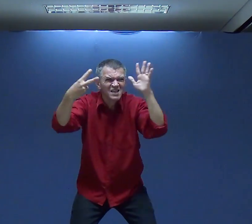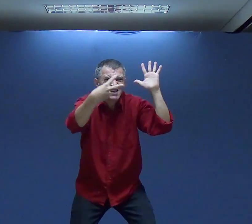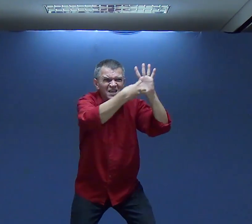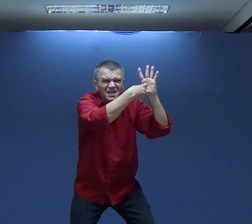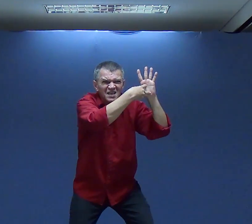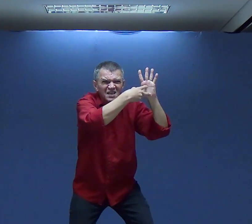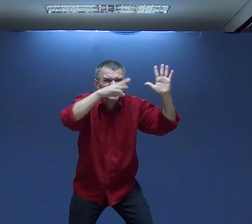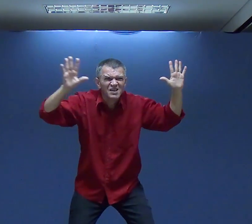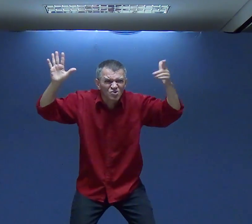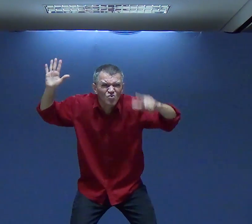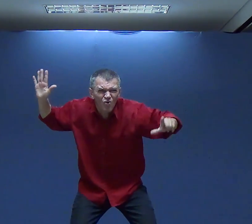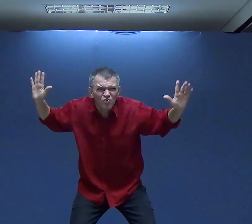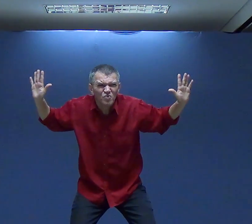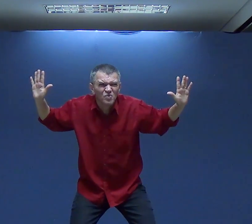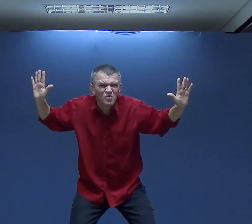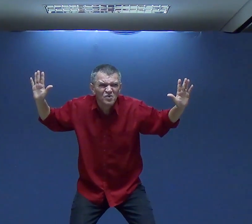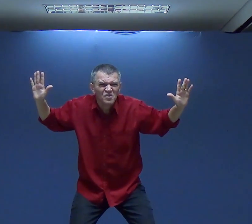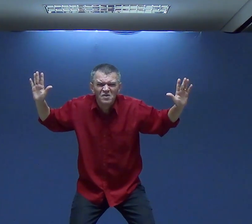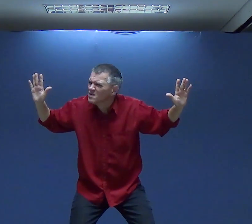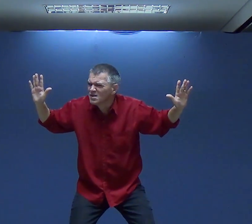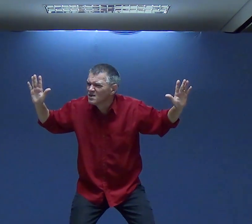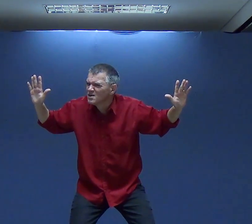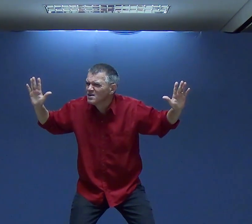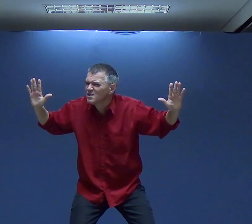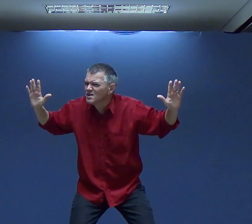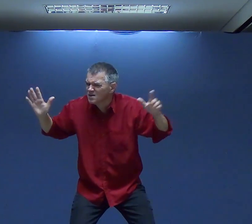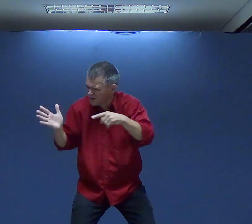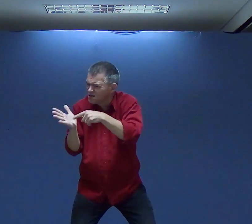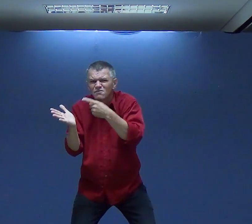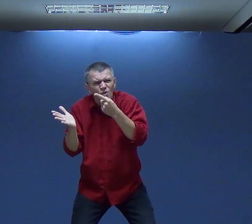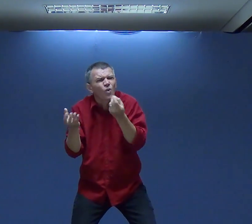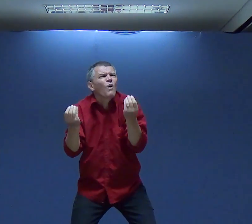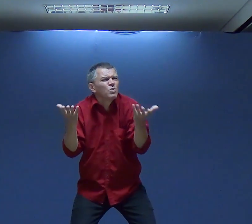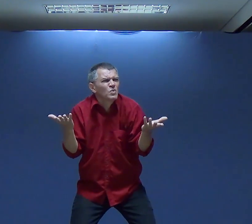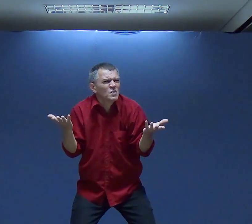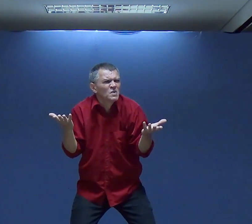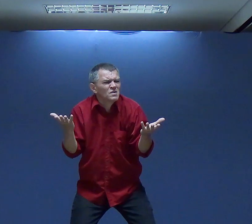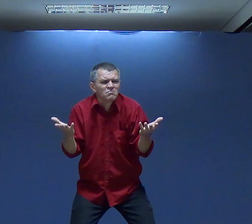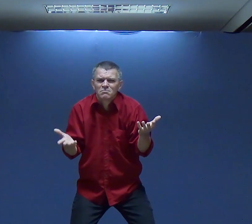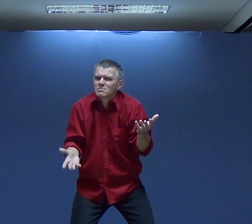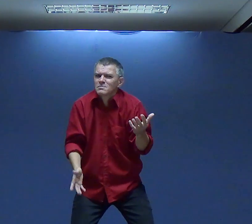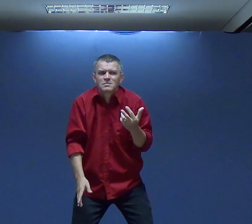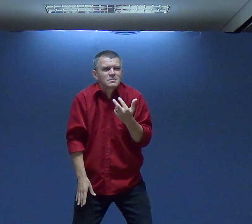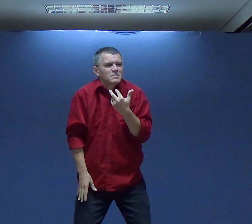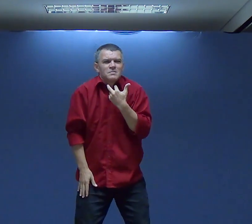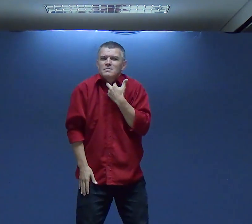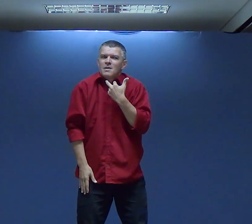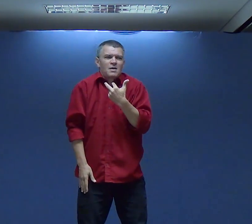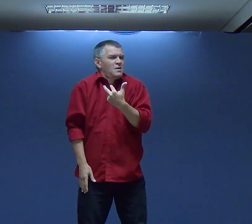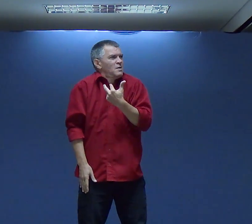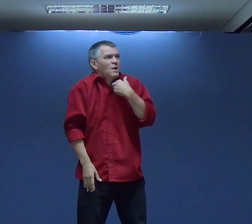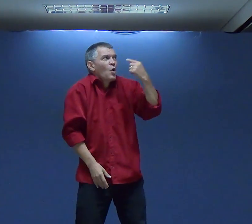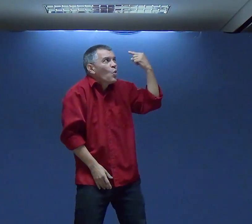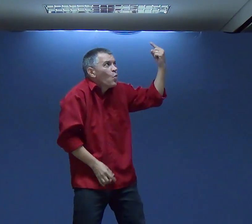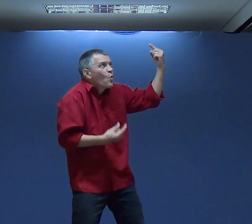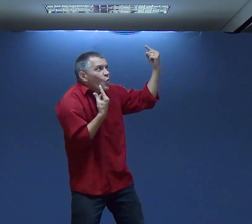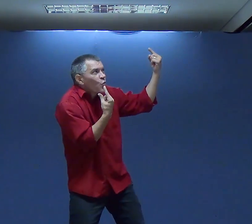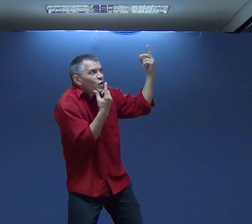Jesus Teve duas Crucificações Não Não Como foi Ele